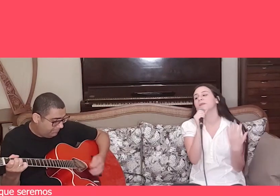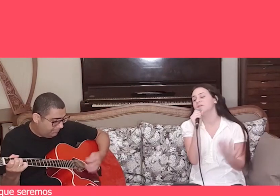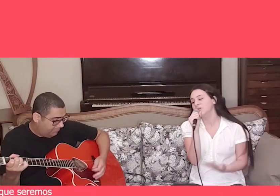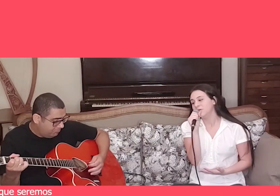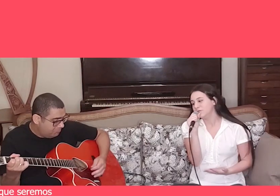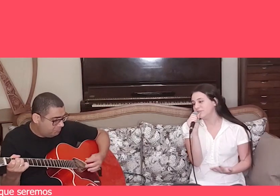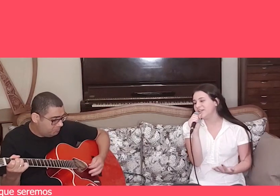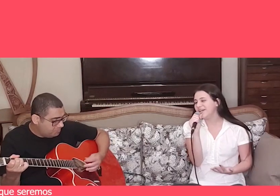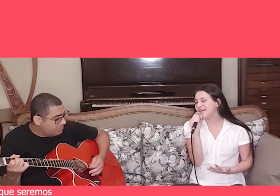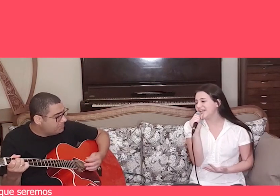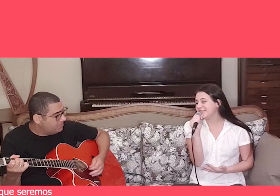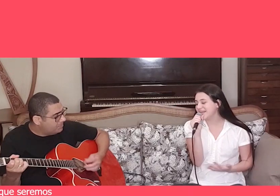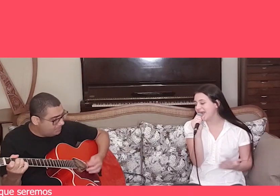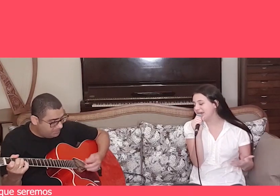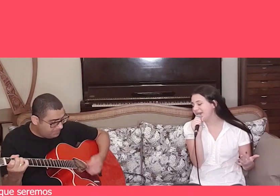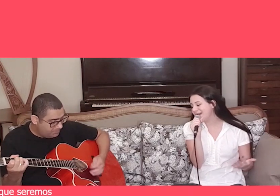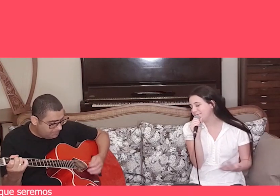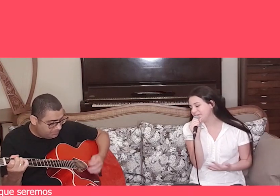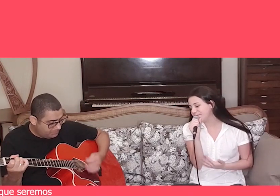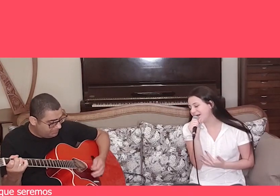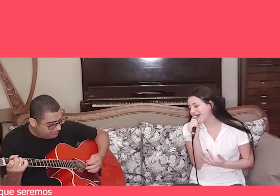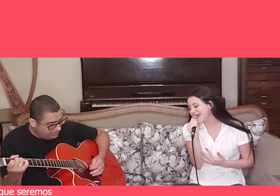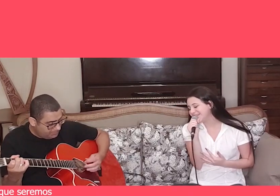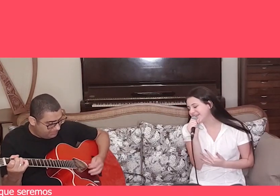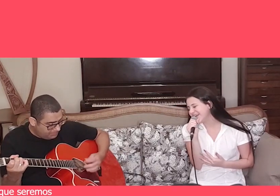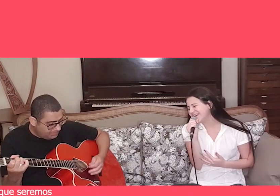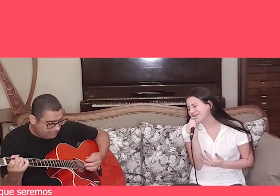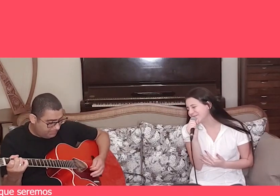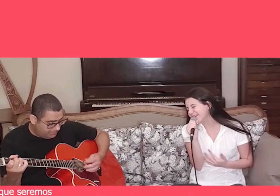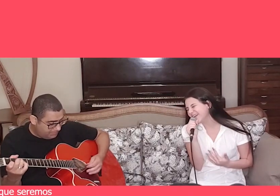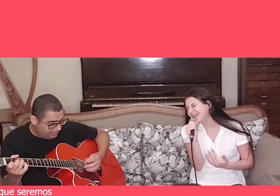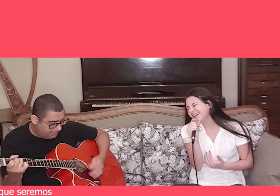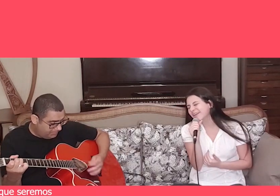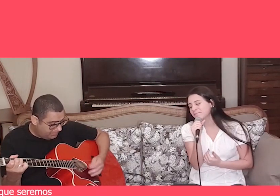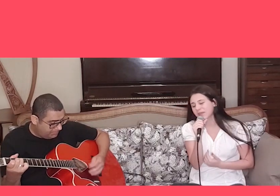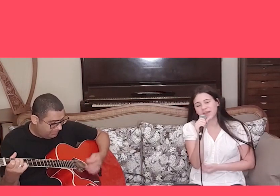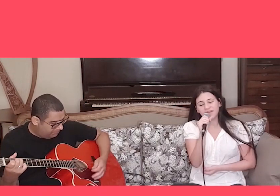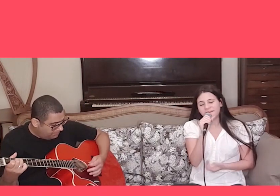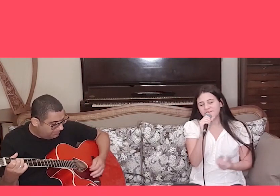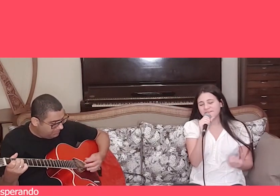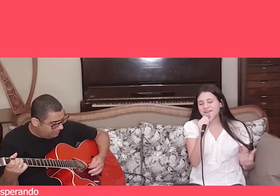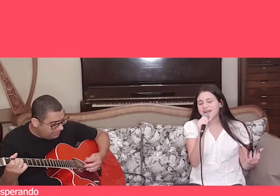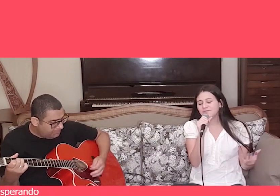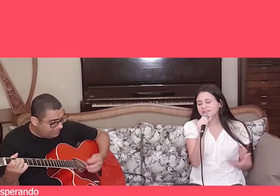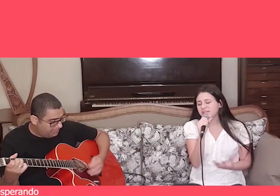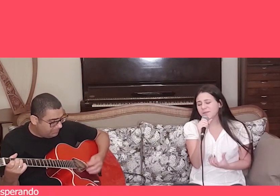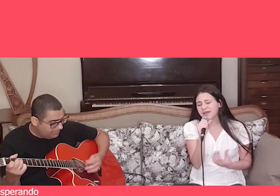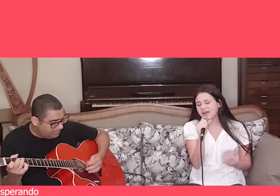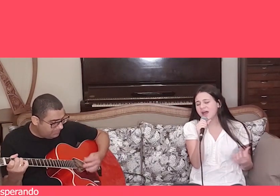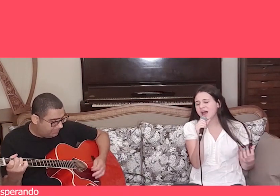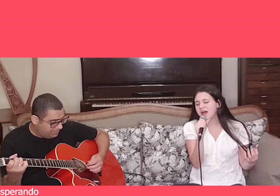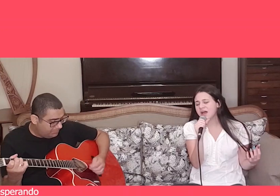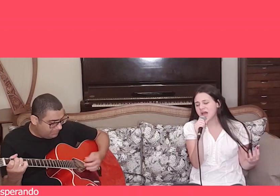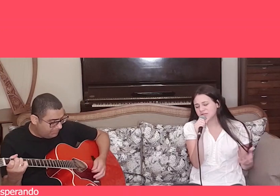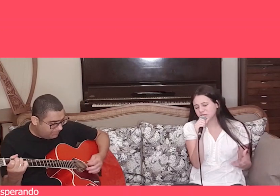O dia que seremos para sempre Vivemos